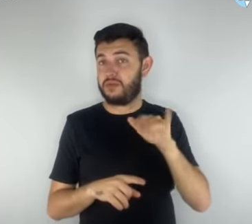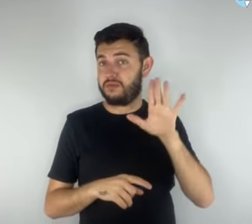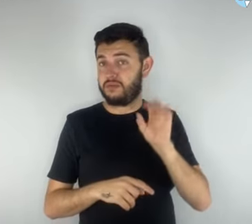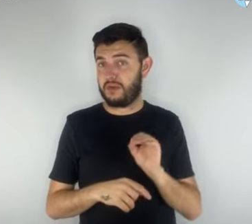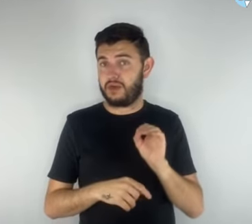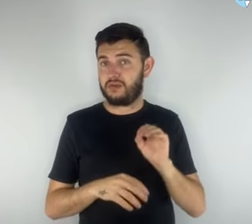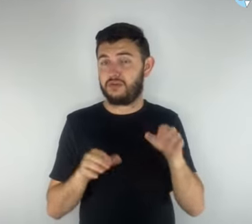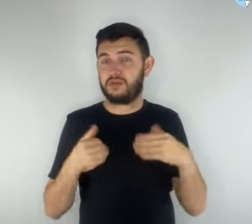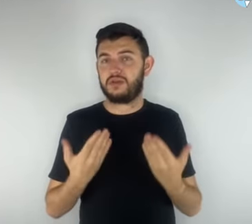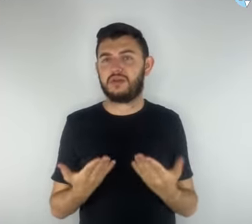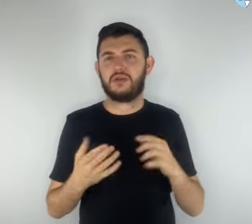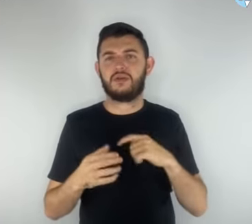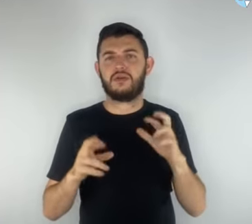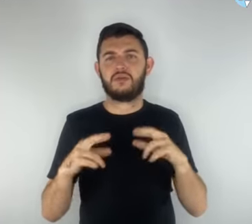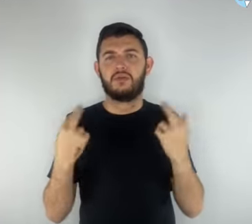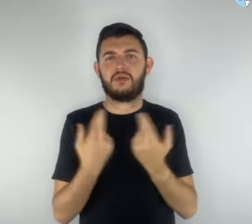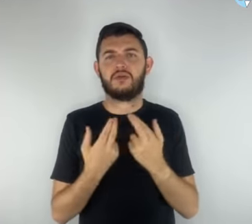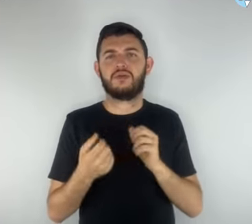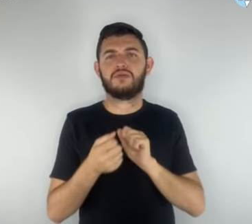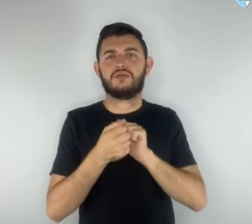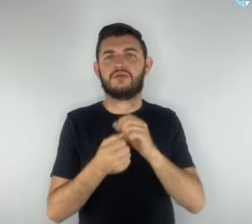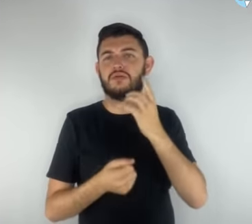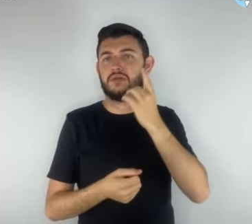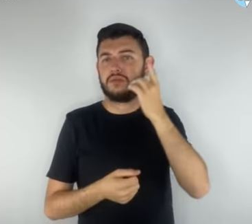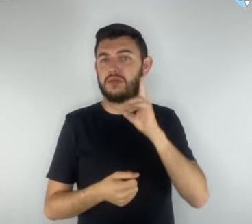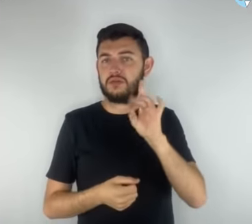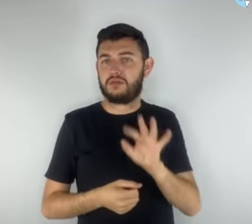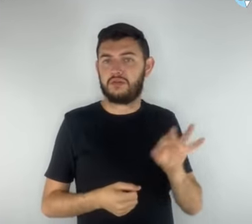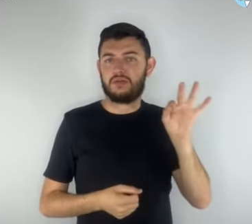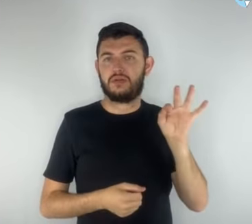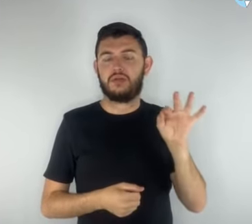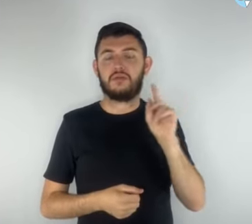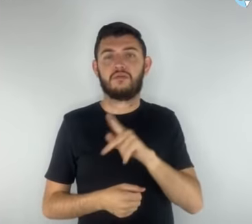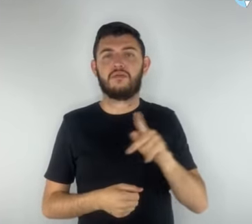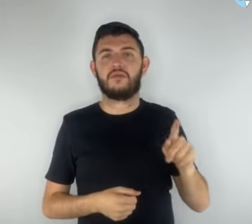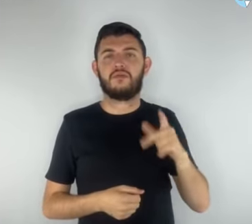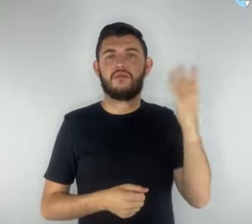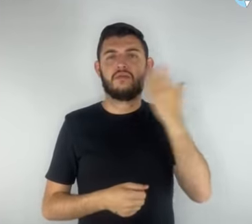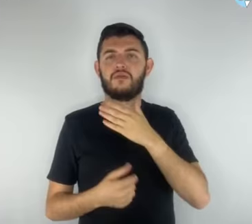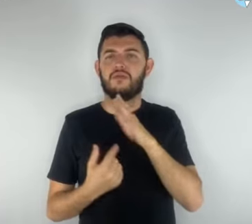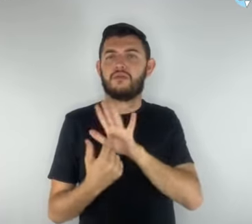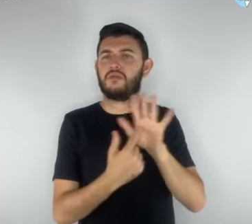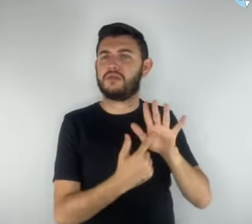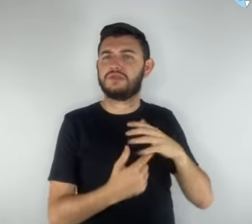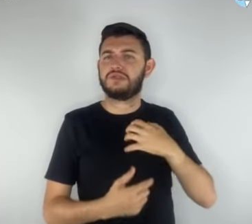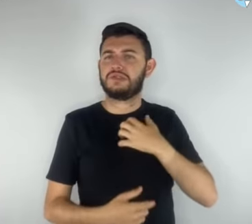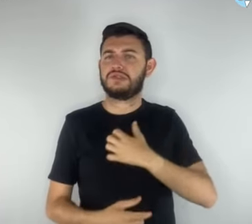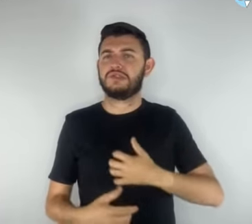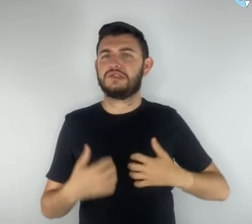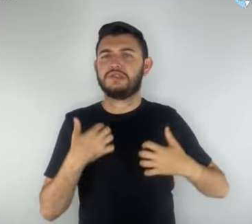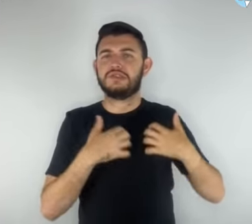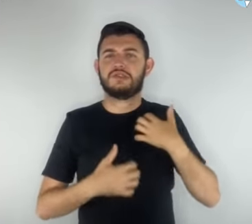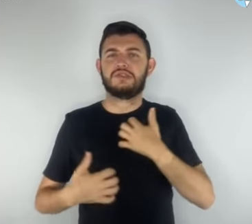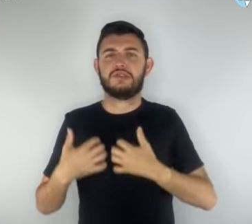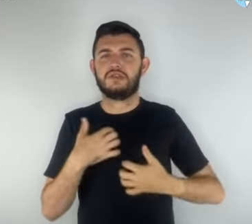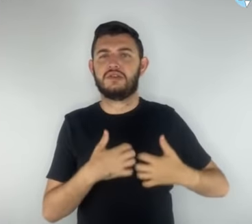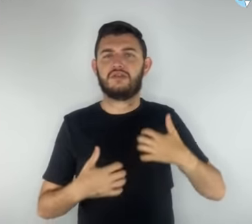sessão com os distritais, os professores demonstraram revolta em começar uma mudança de currículo